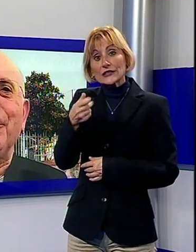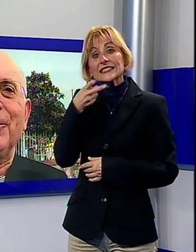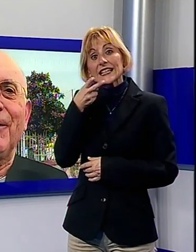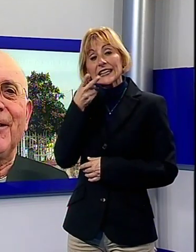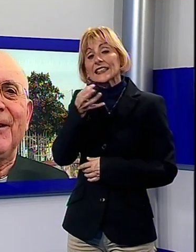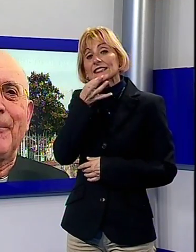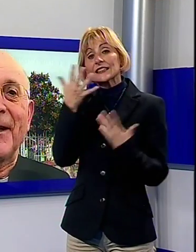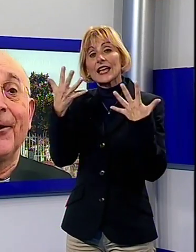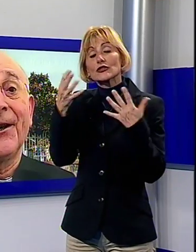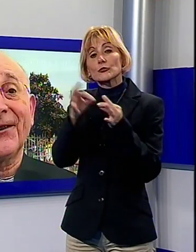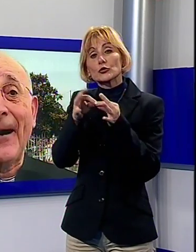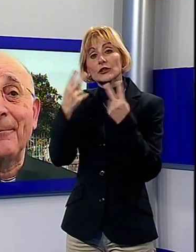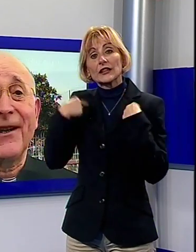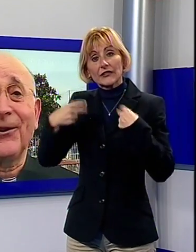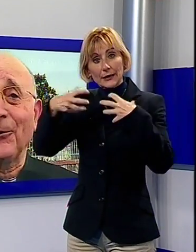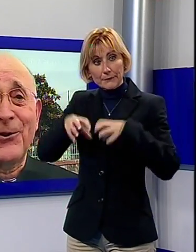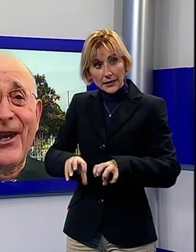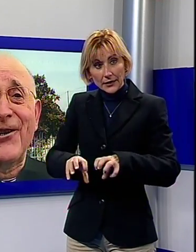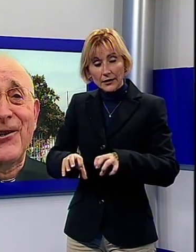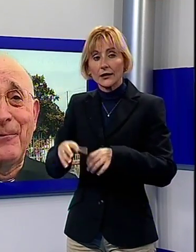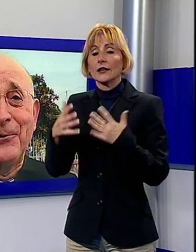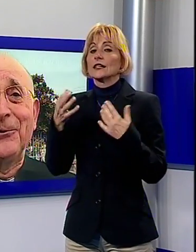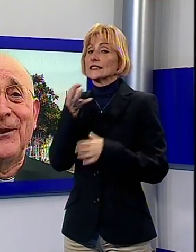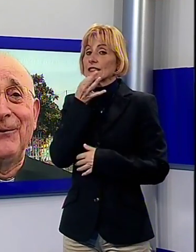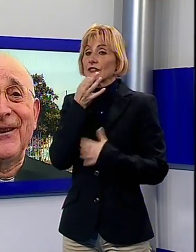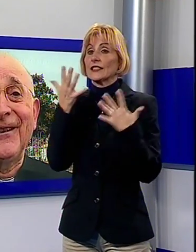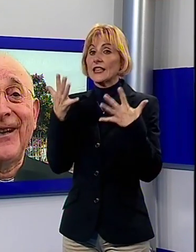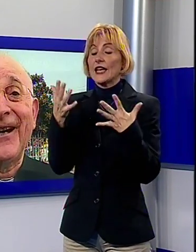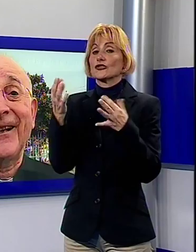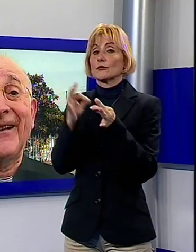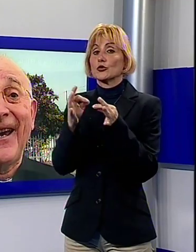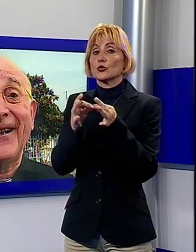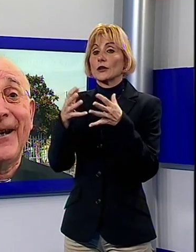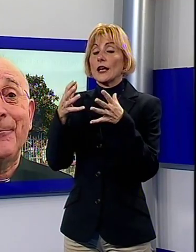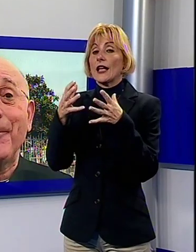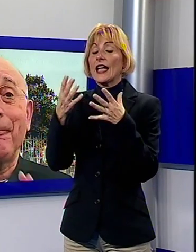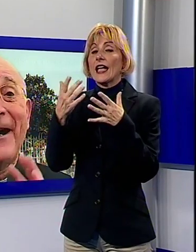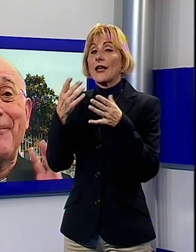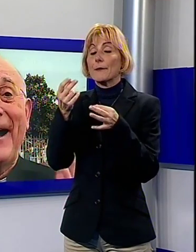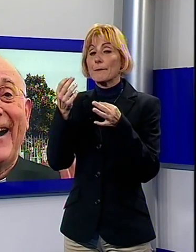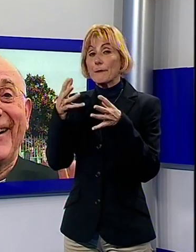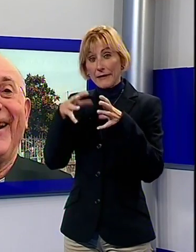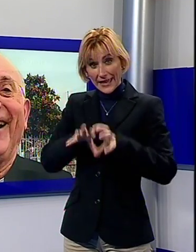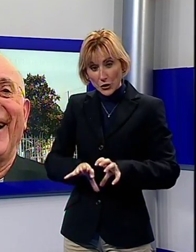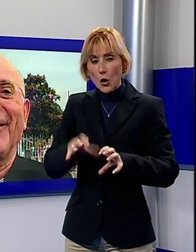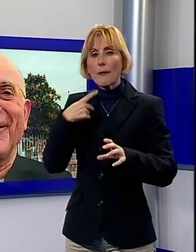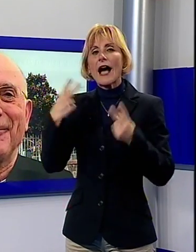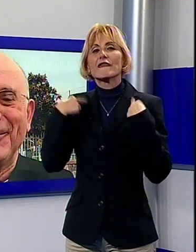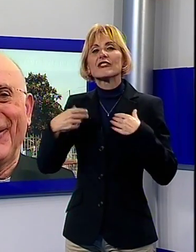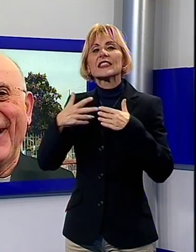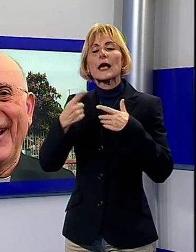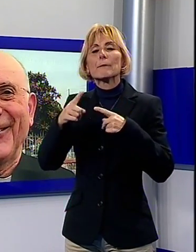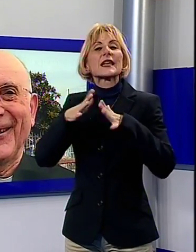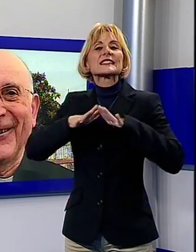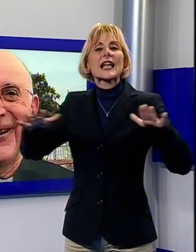dieci minuti di vita in meno. Sappi che sono dieci minuti di vita eterna in più pari pari. A questo